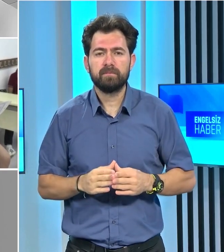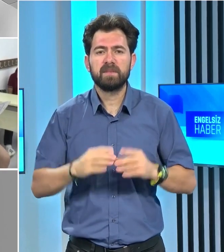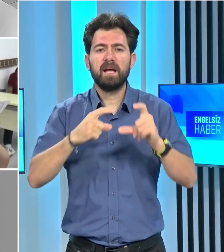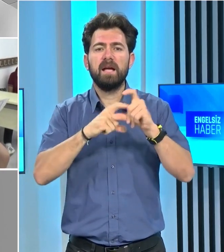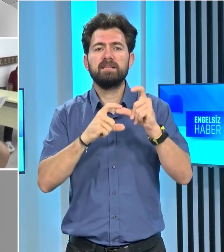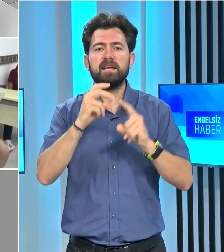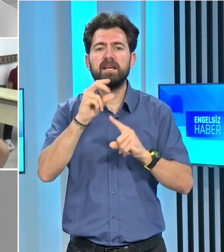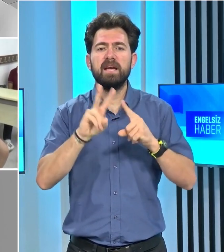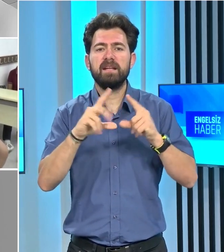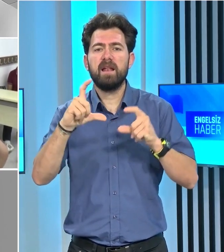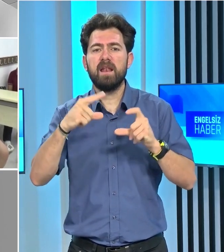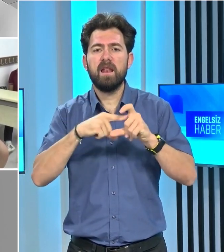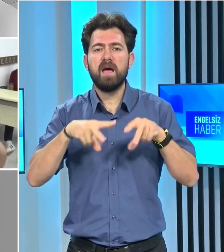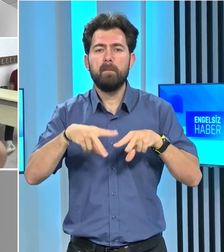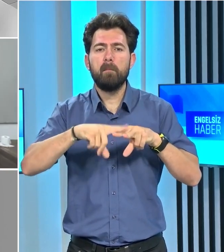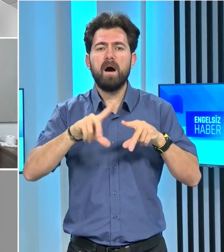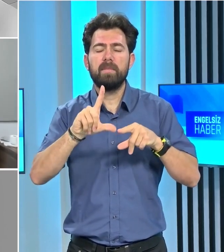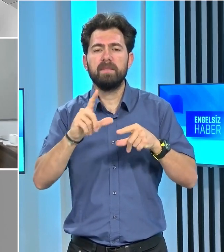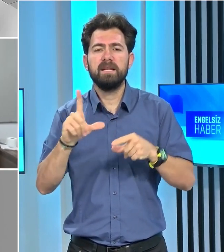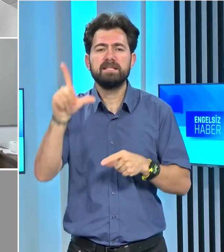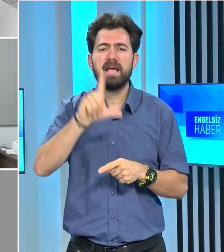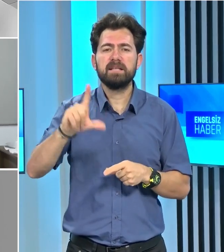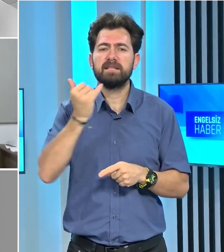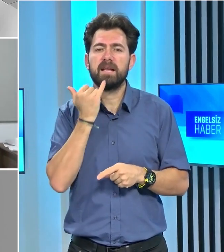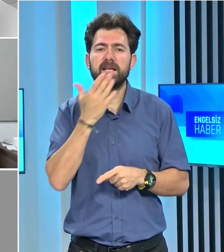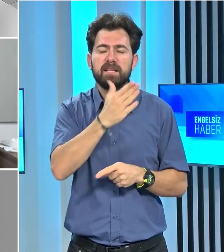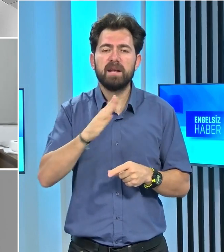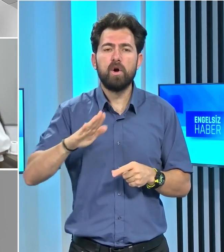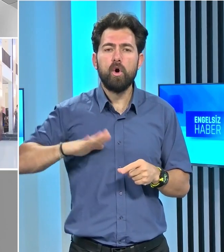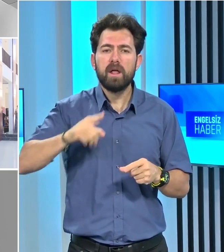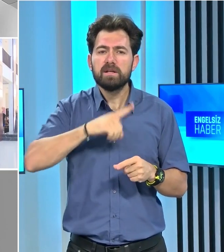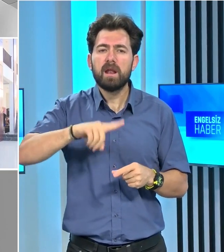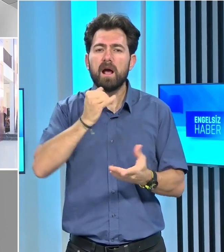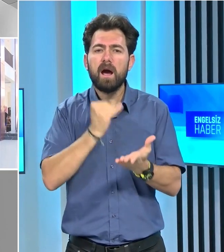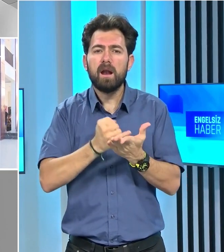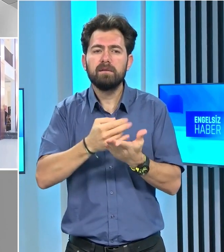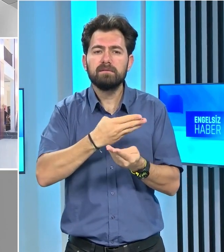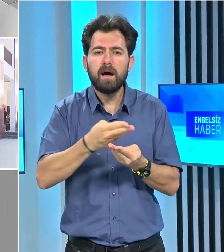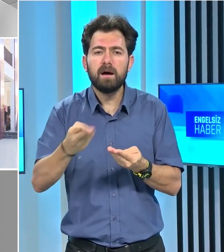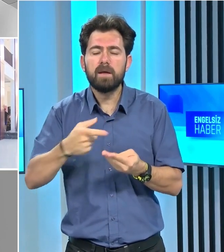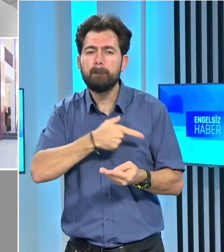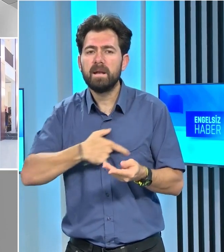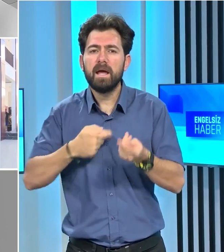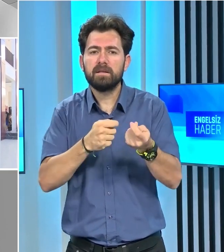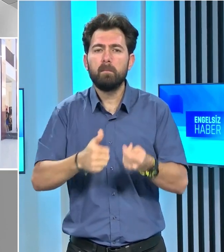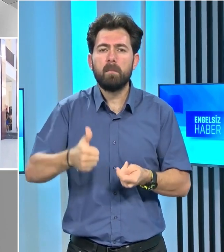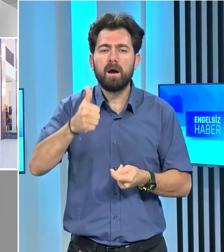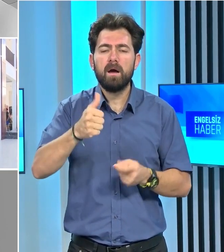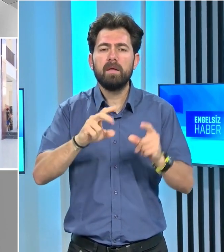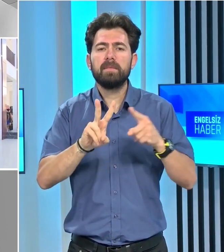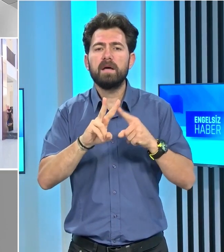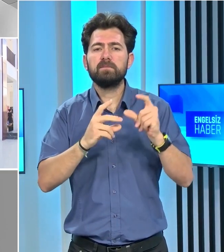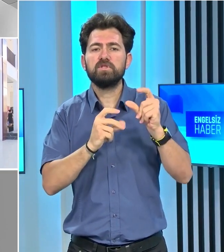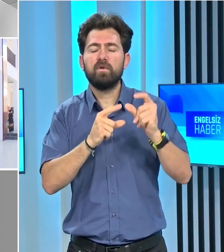Esin Leman Lisesi'ni ziyaret ederek öğrencilere karnelerini dağıtan Milli Eğitim Bakanı